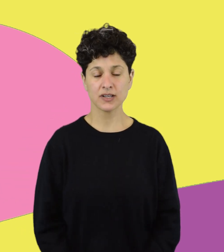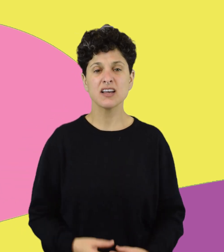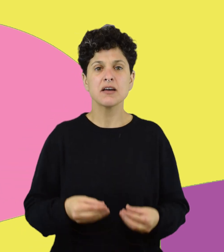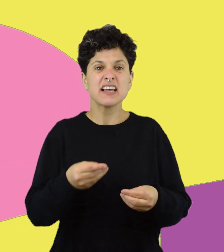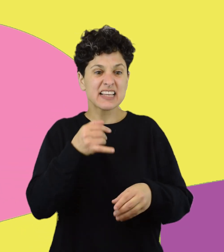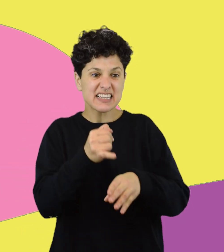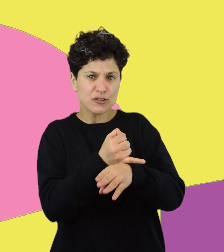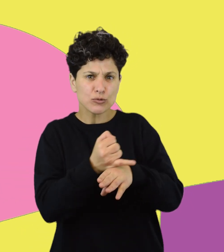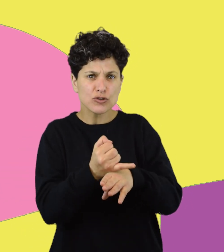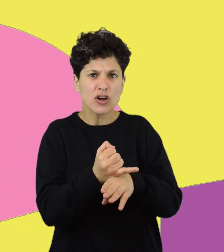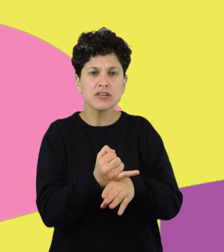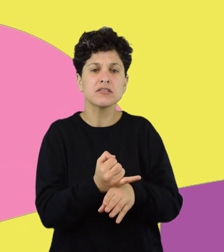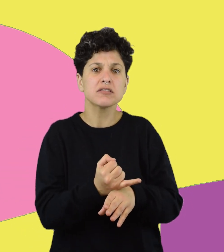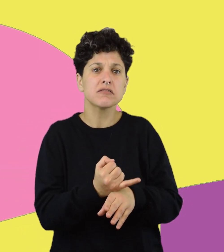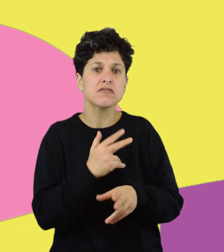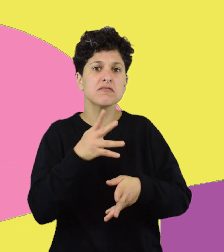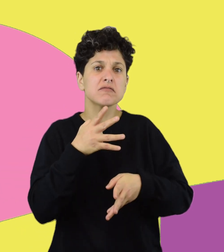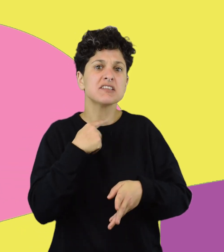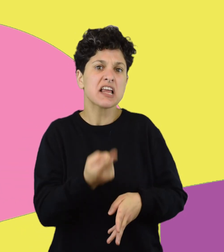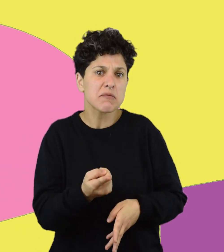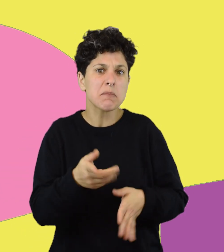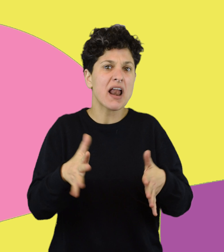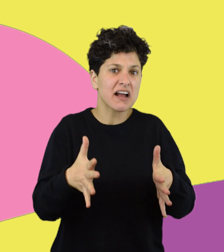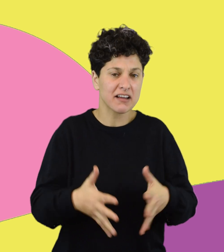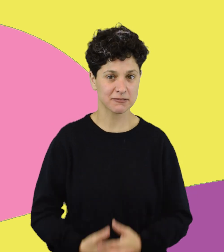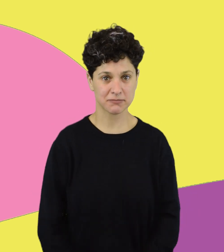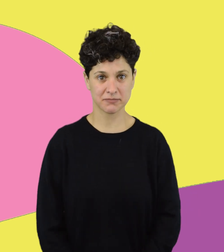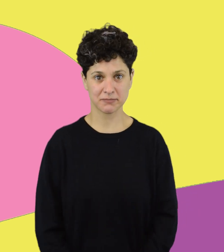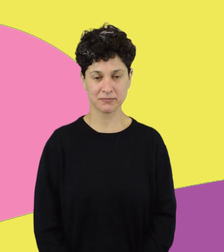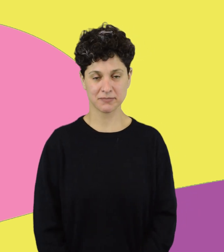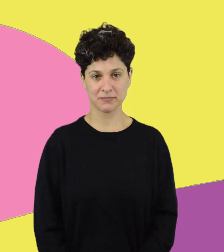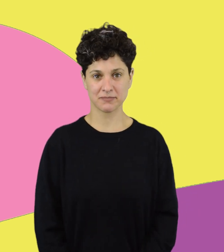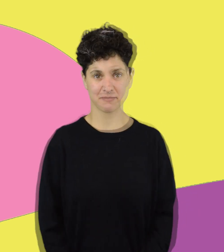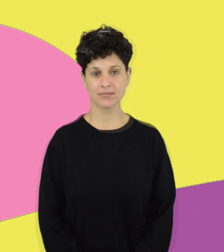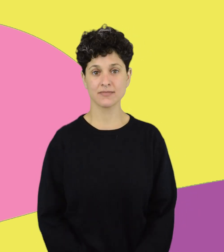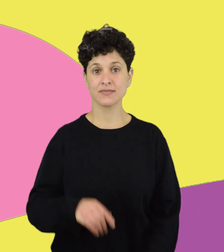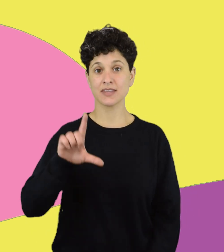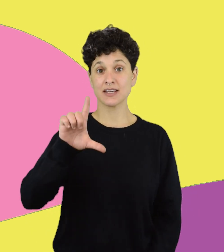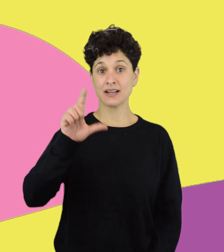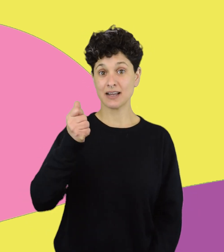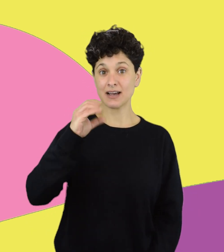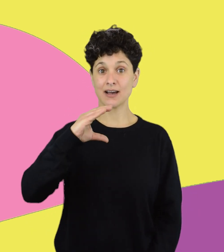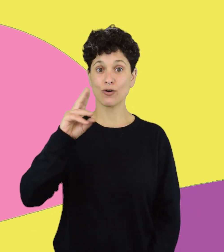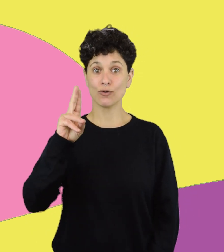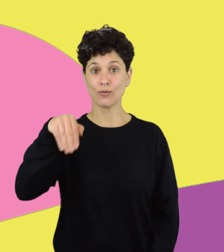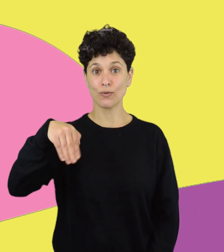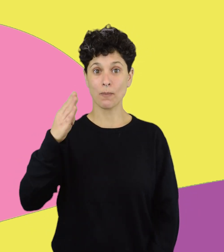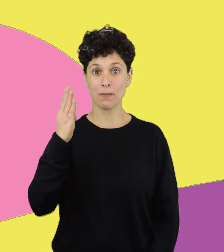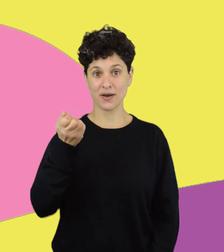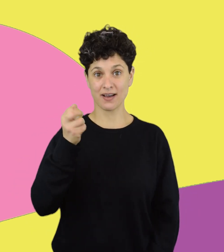¿Qué funciones tiene esa organización, además de la ya mencionada? ¿Has escuchado comentar sobre la cumparsita?